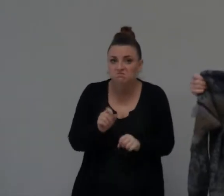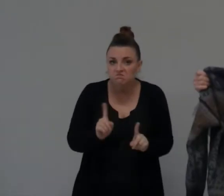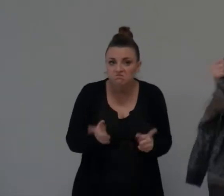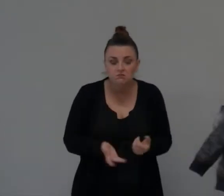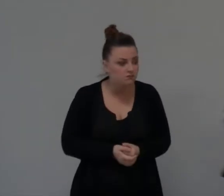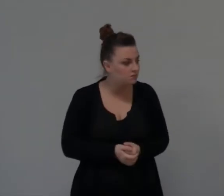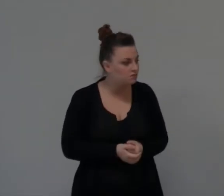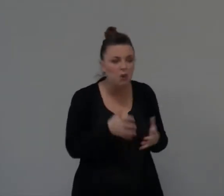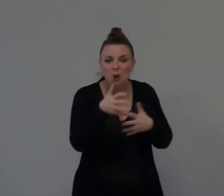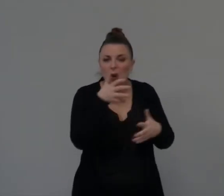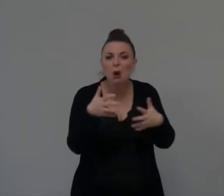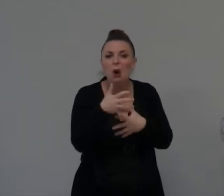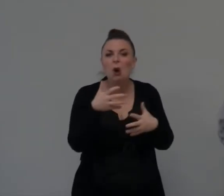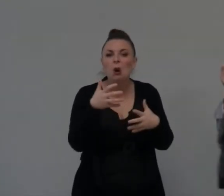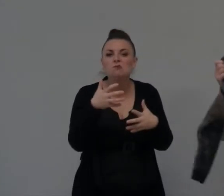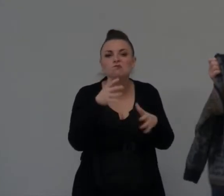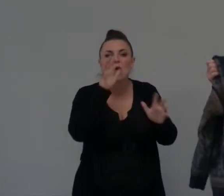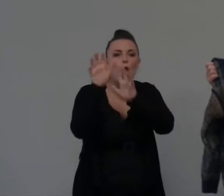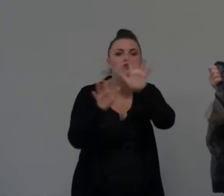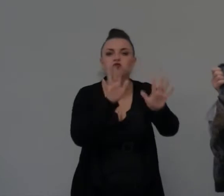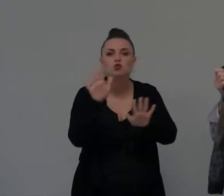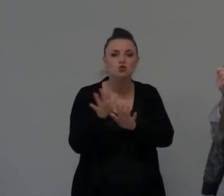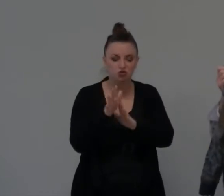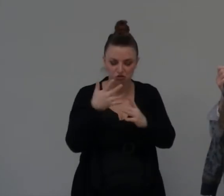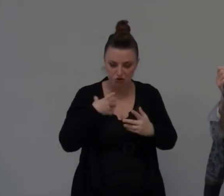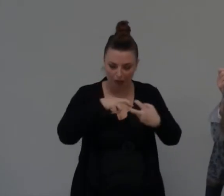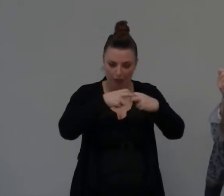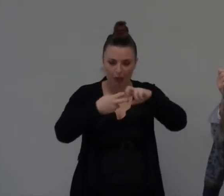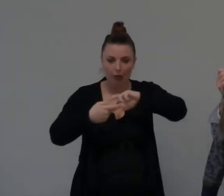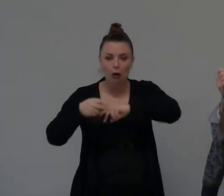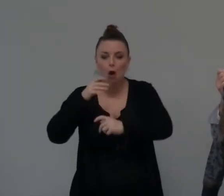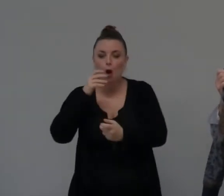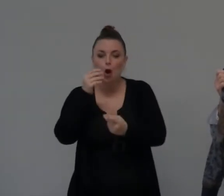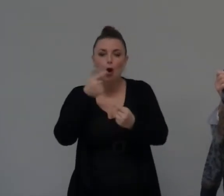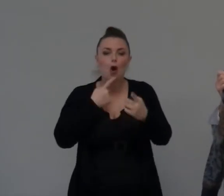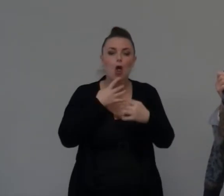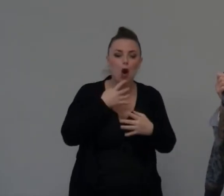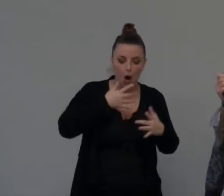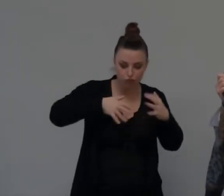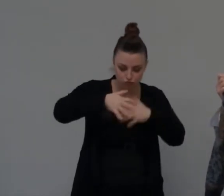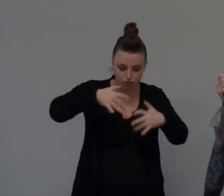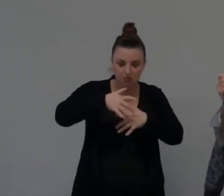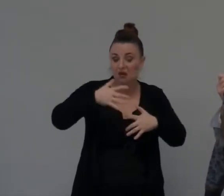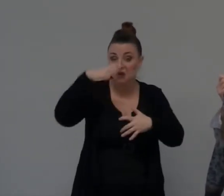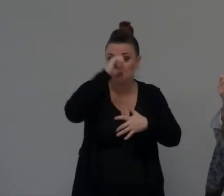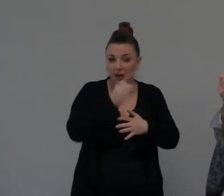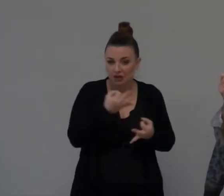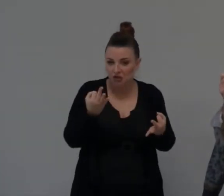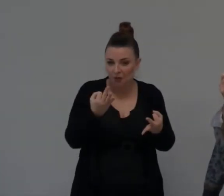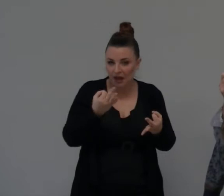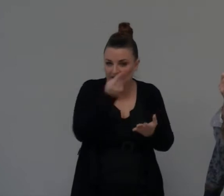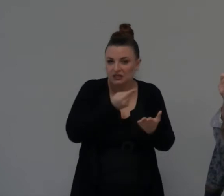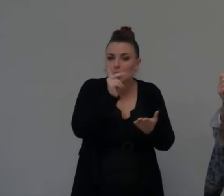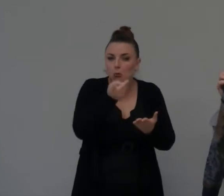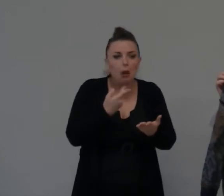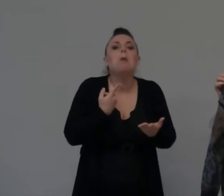sono un po' di nodi Un sacco di colore Ma non si vede Voi non lo vedete nemmeno